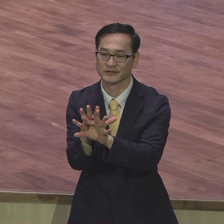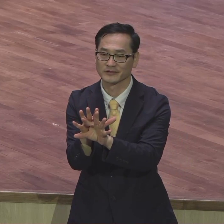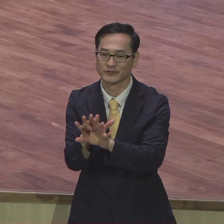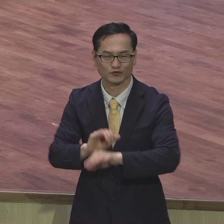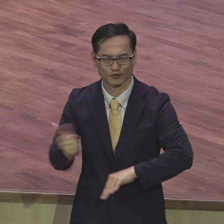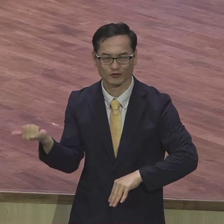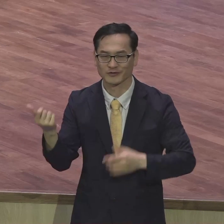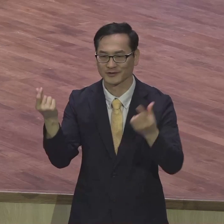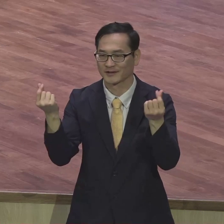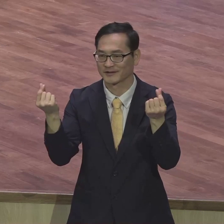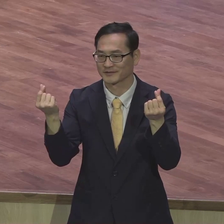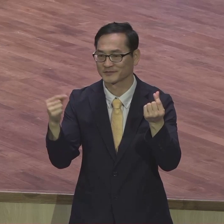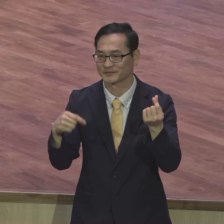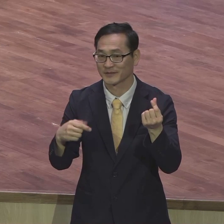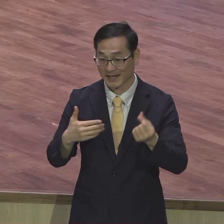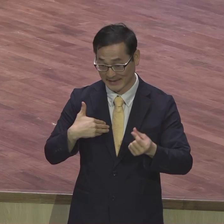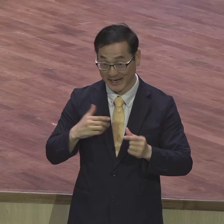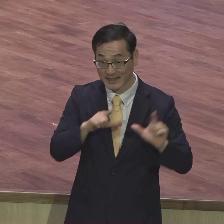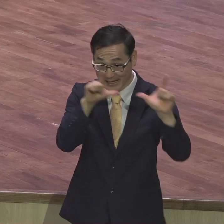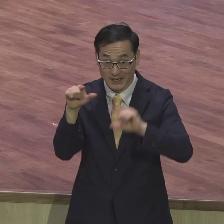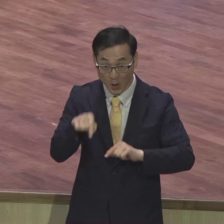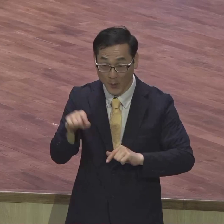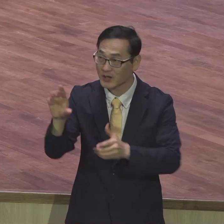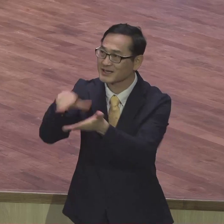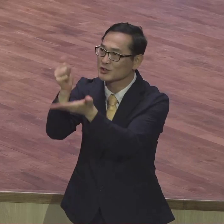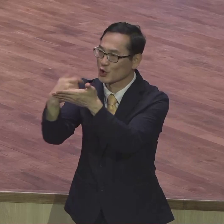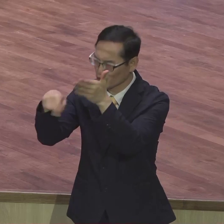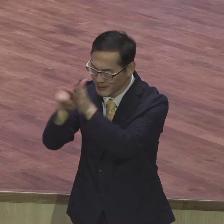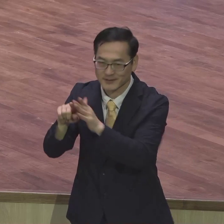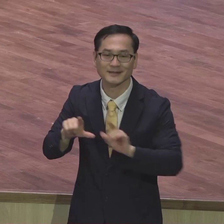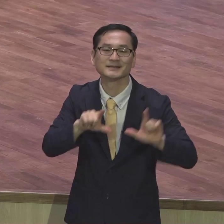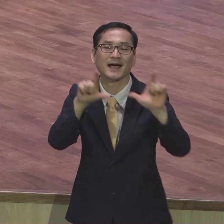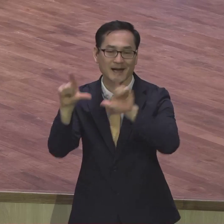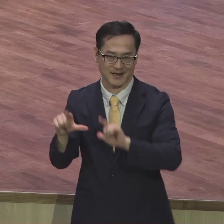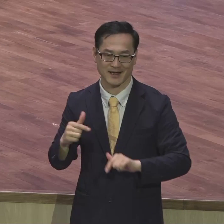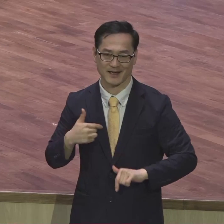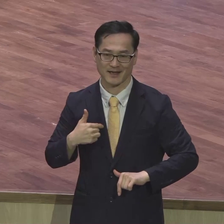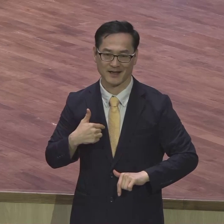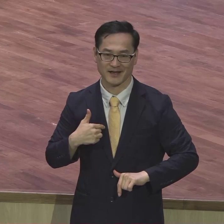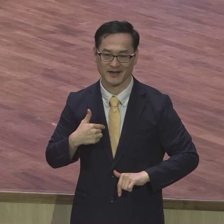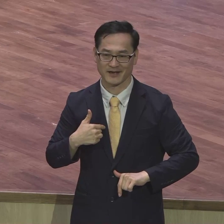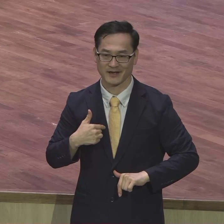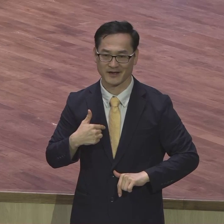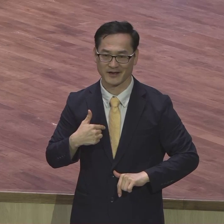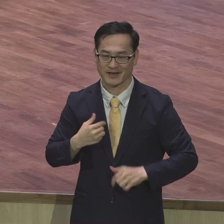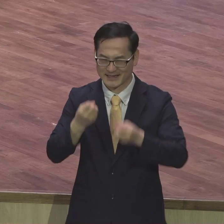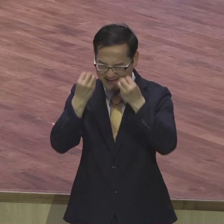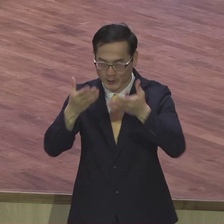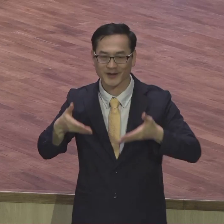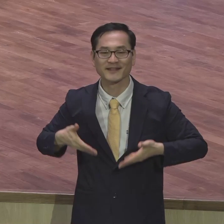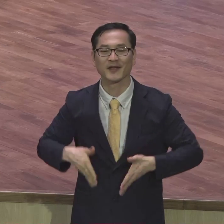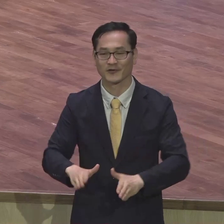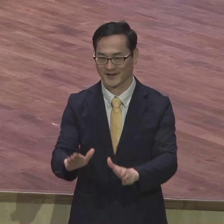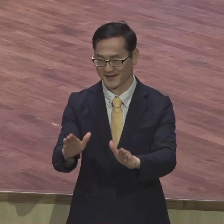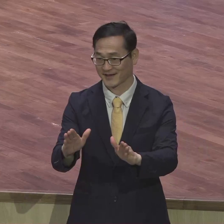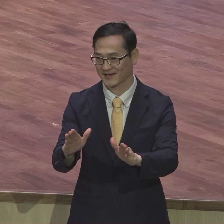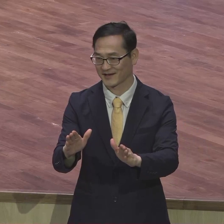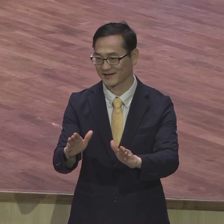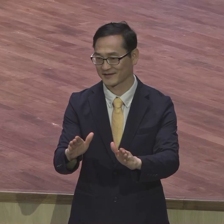내가 사는 것은 그리스도를 위해서 사는 것이다 그리스도로 함께 사는 삶 더 이상 내 중심이